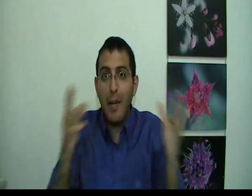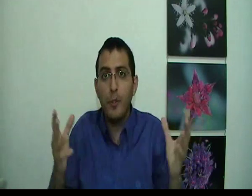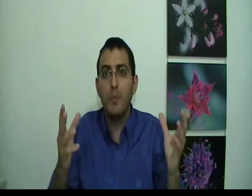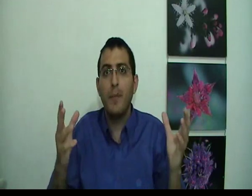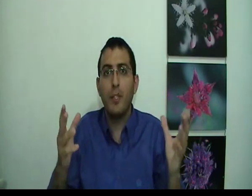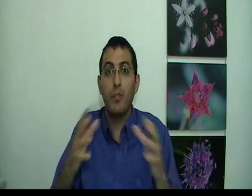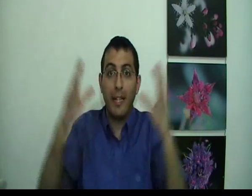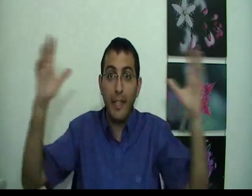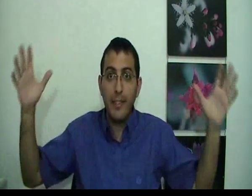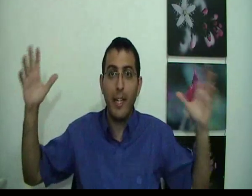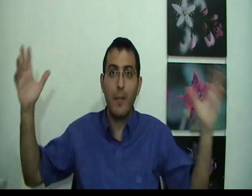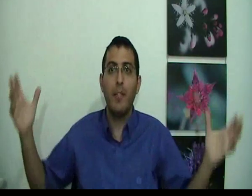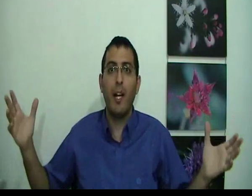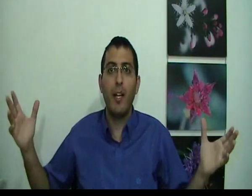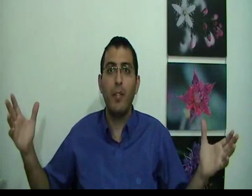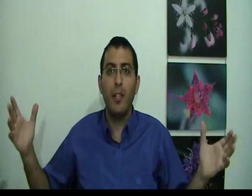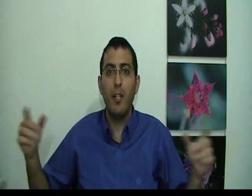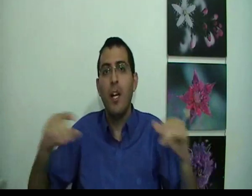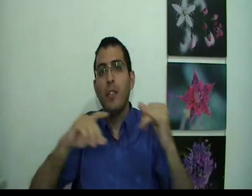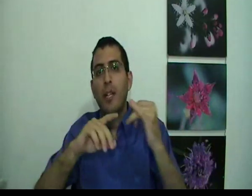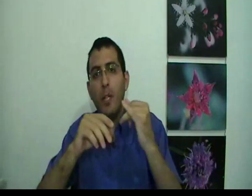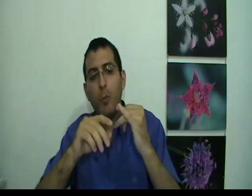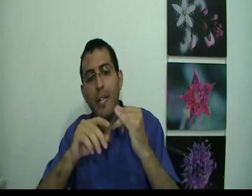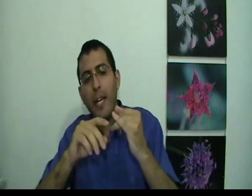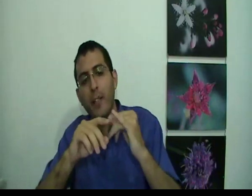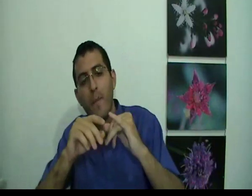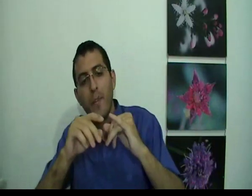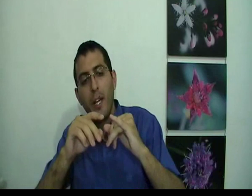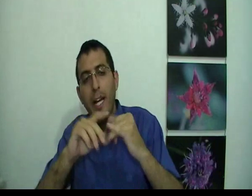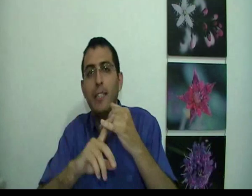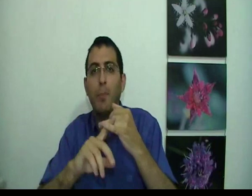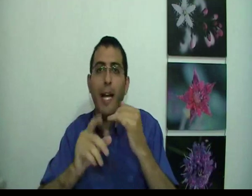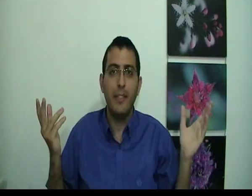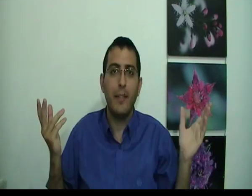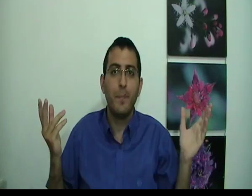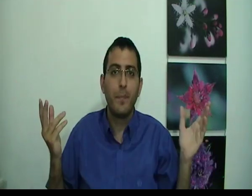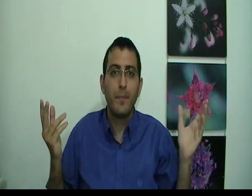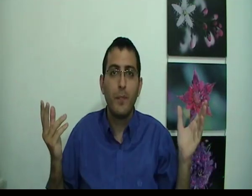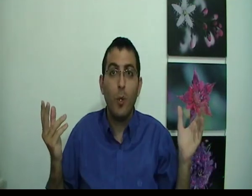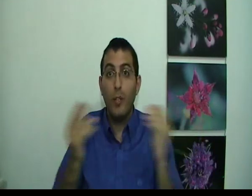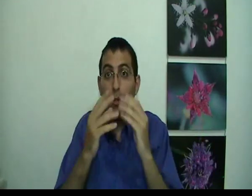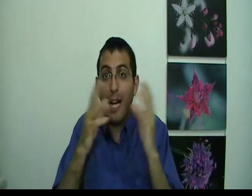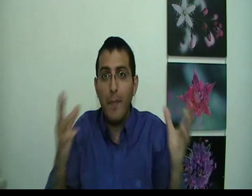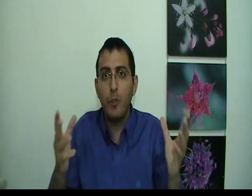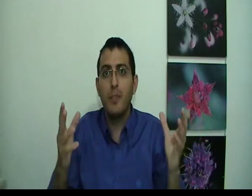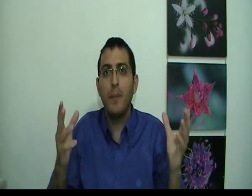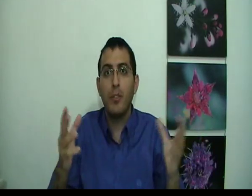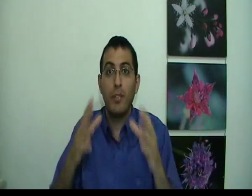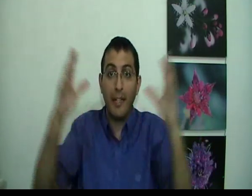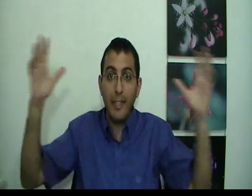המצומצמת הזאת, אני זה חלק מדבר חיירות הגדול. זה כמו לדוגמה נגיד, עצמה, עצמה. או התודעה המצומצמת הזאת, אני